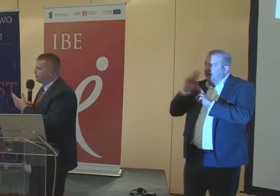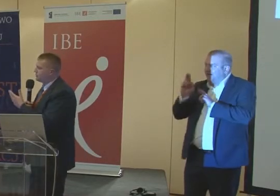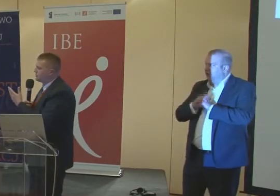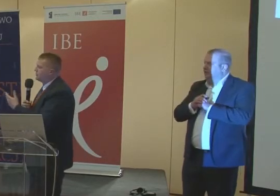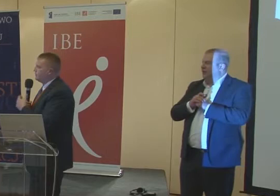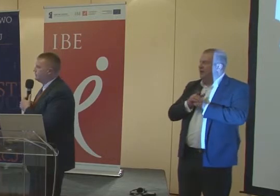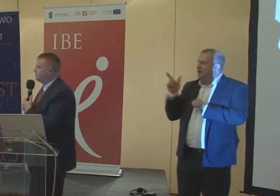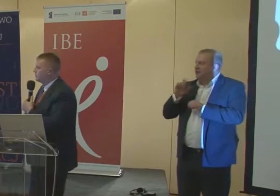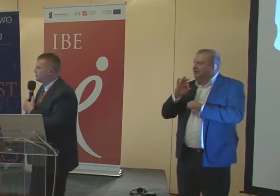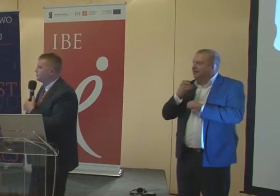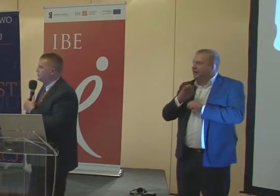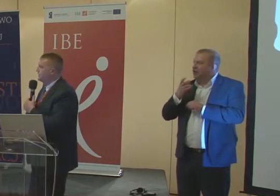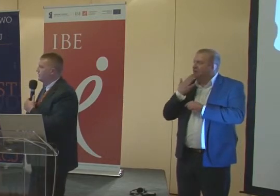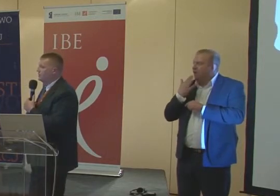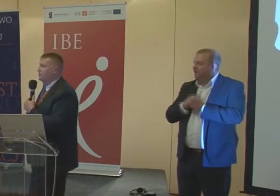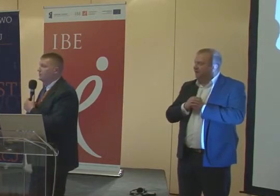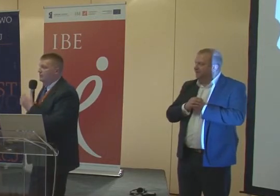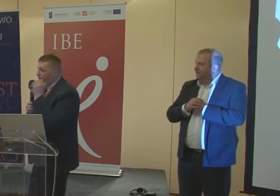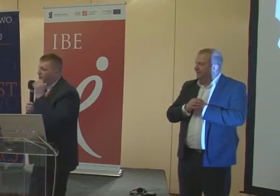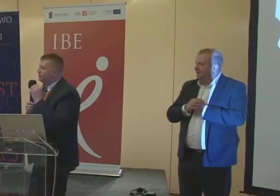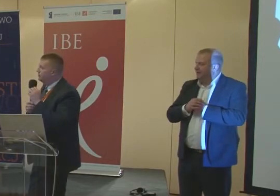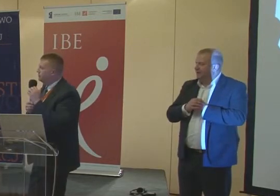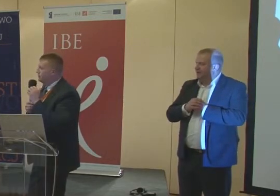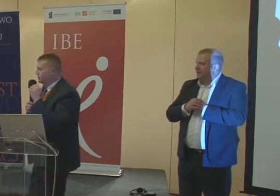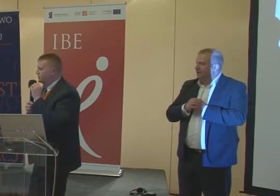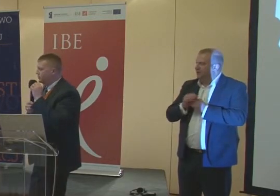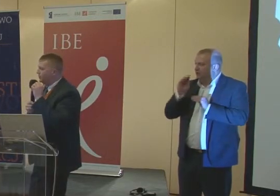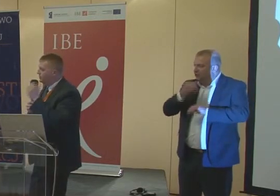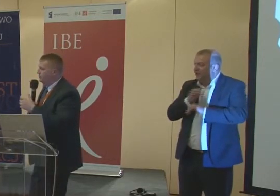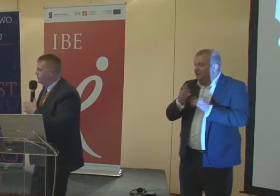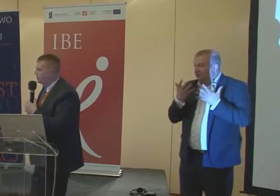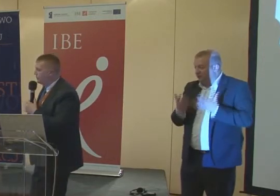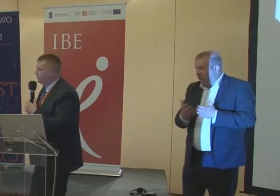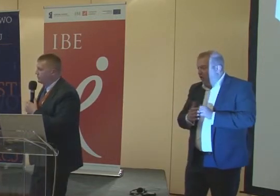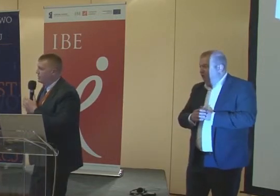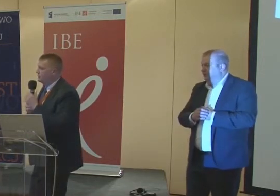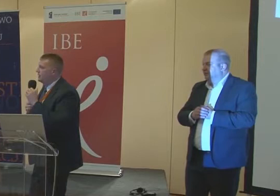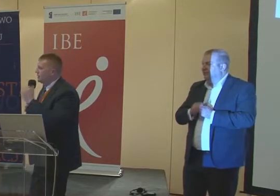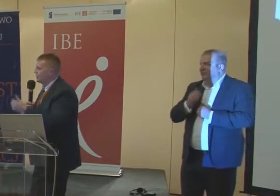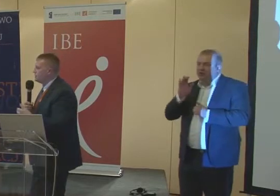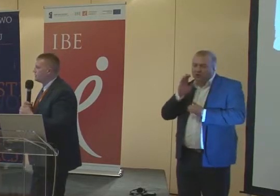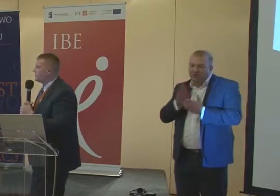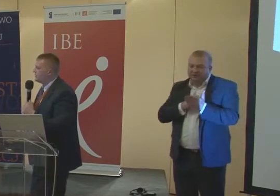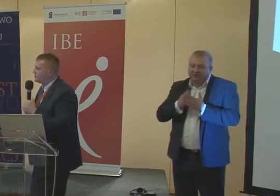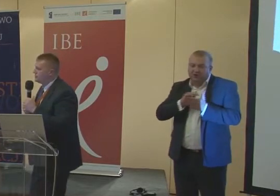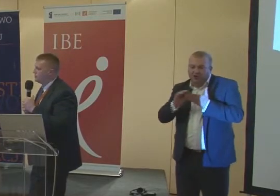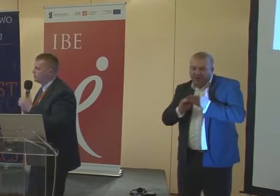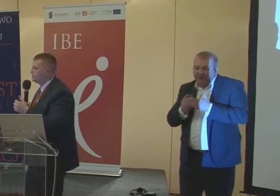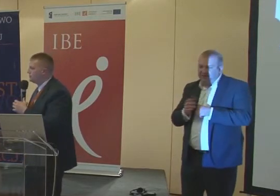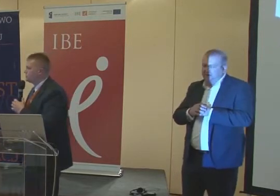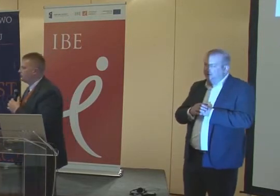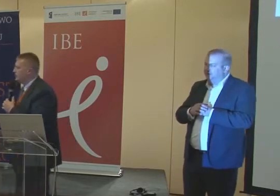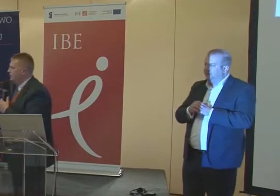Po prostu uczniowie, jeśli chcą wysłuchać jakiś notatek, czy